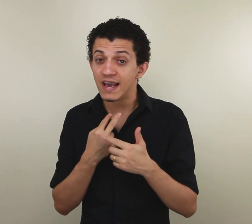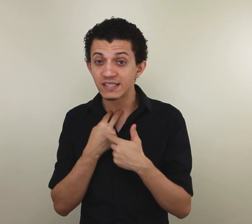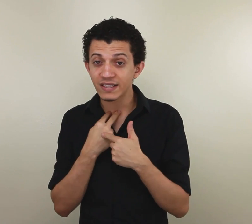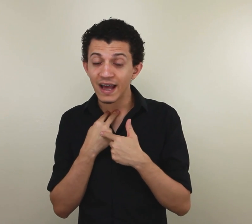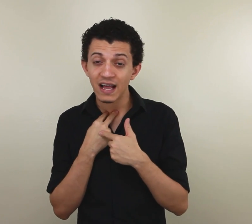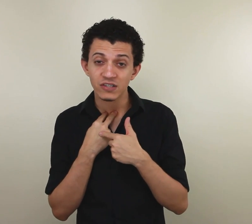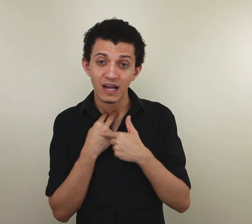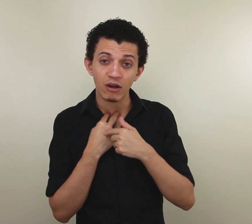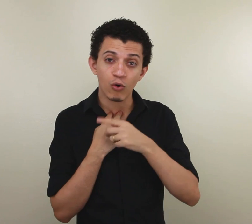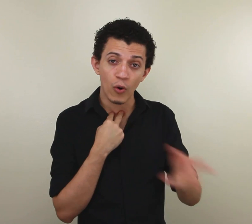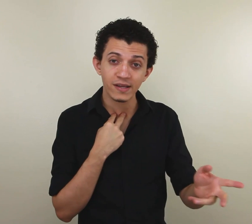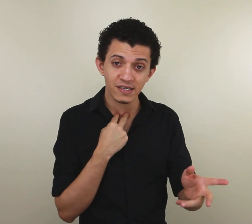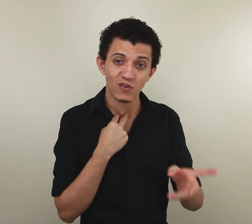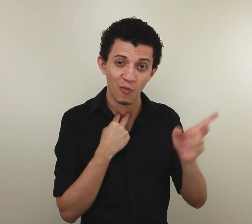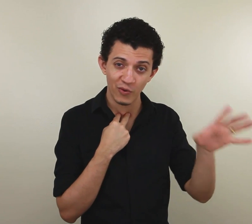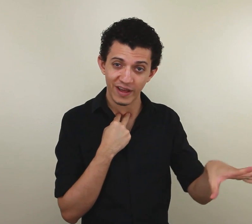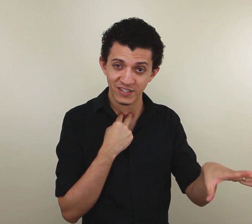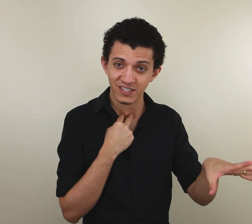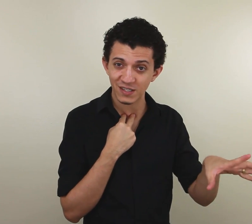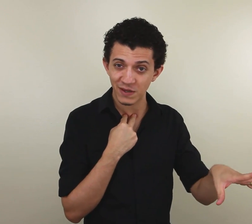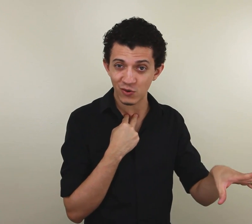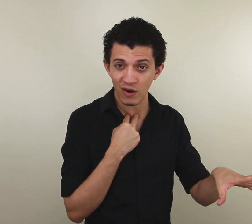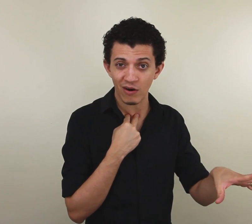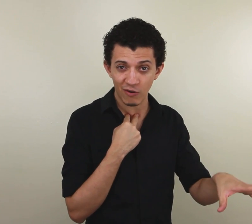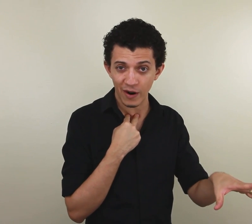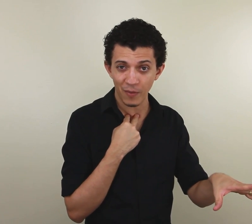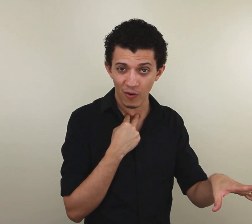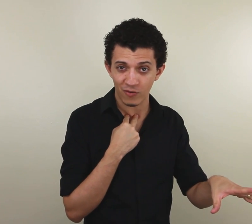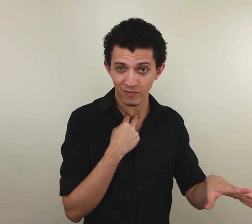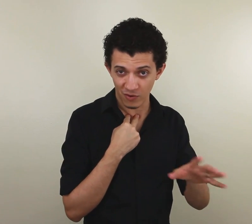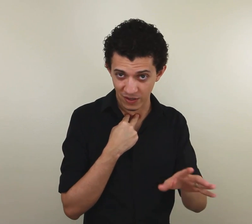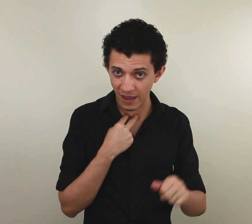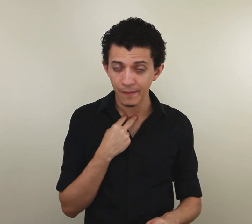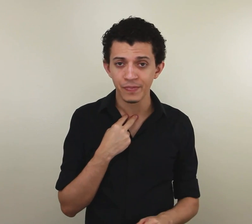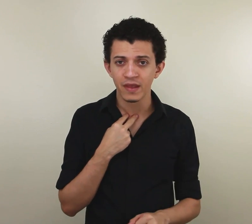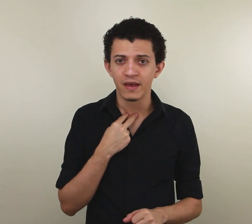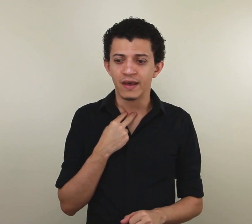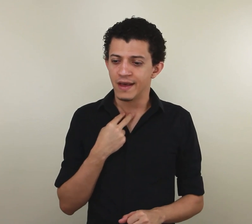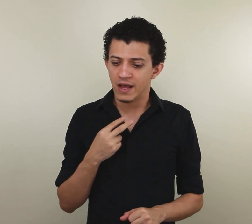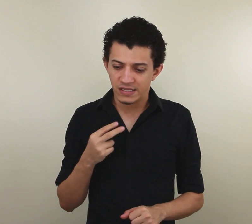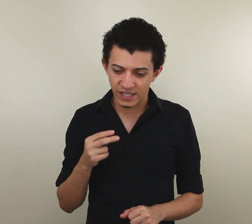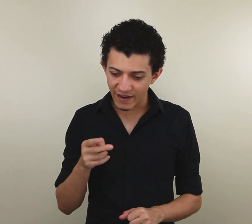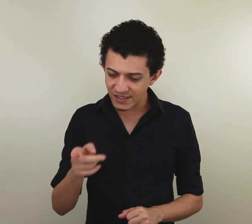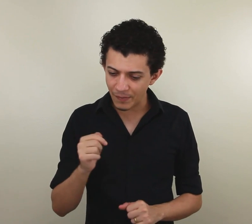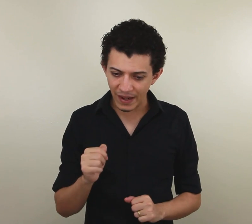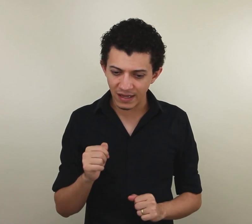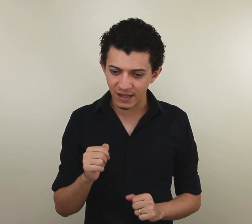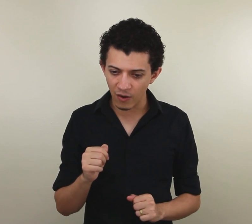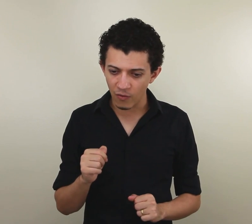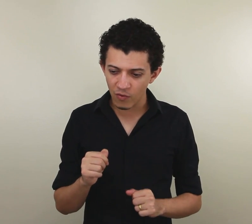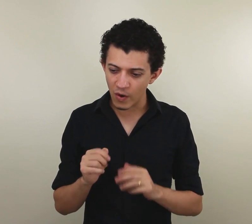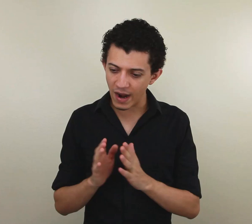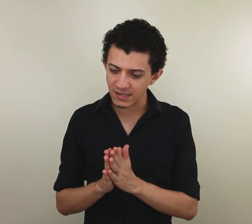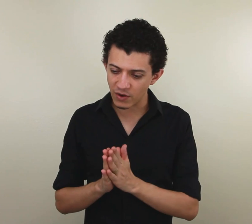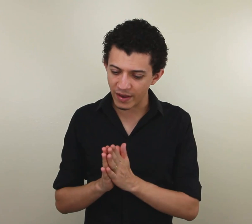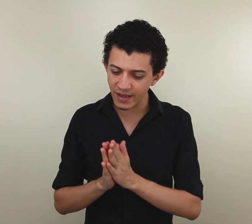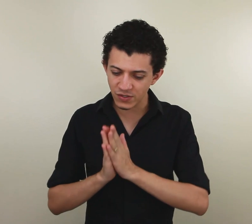Isso aqui está relacionado a coisas como no que a gente já explicou agora há pouco. Ok? Você vai dizer para ele, então, com relação a isso,